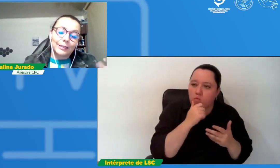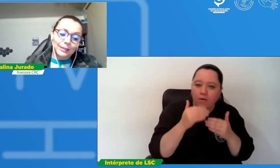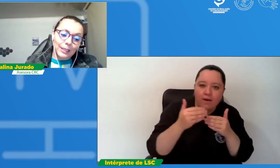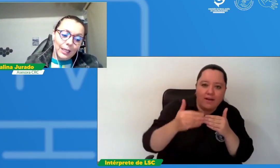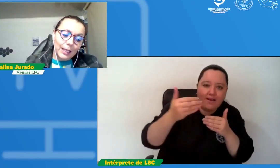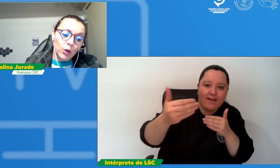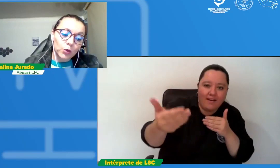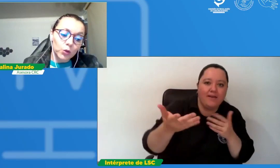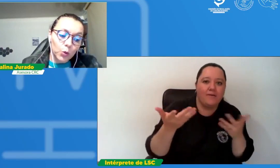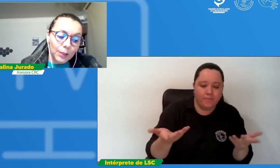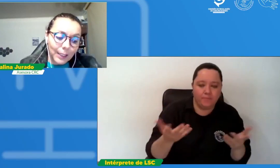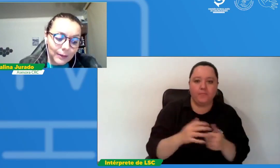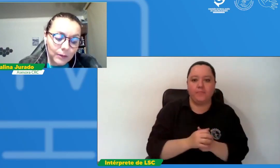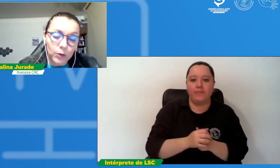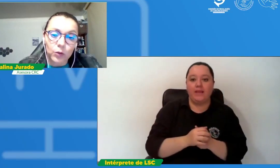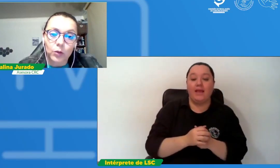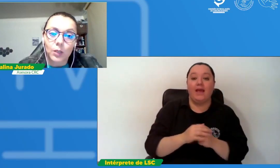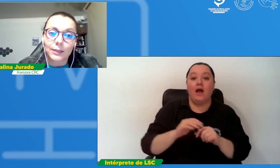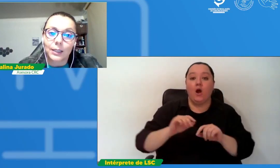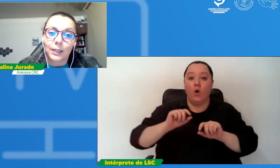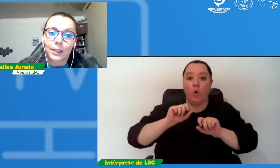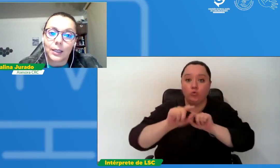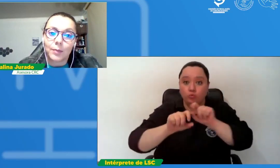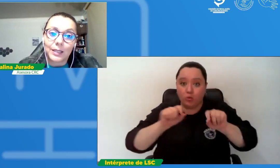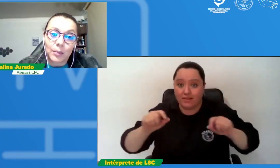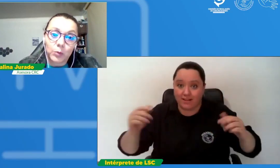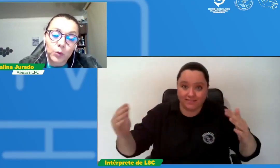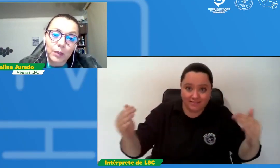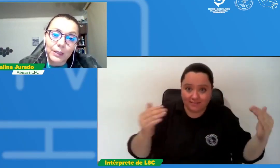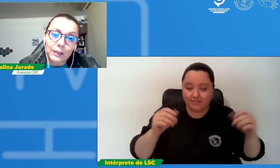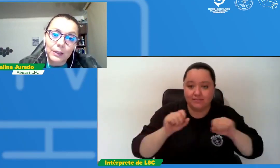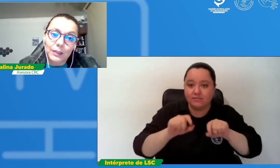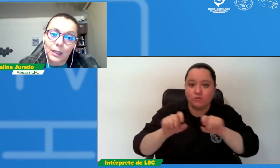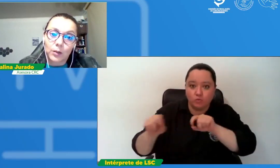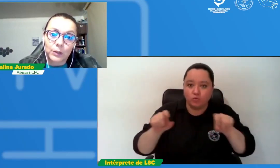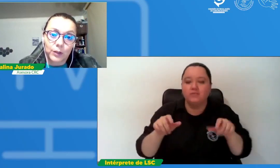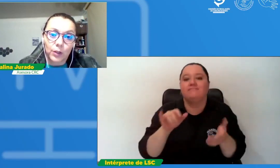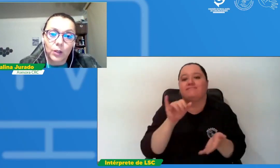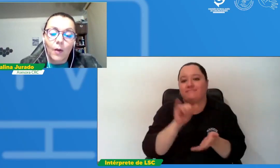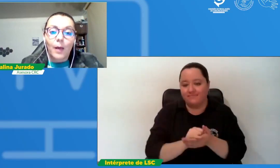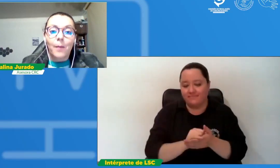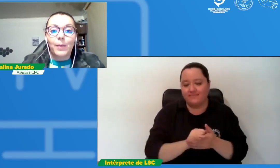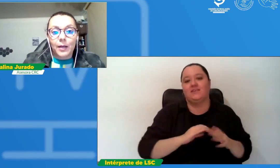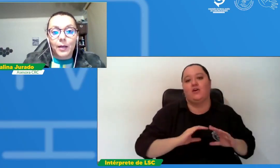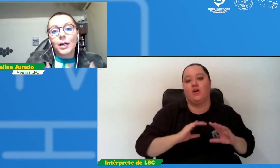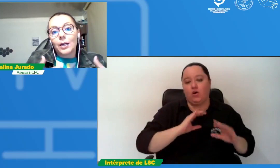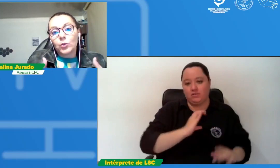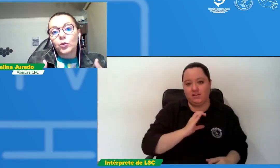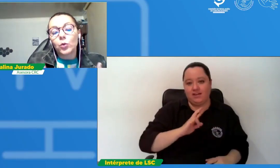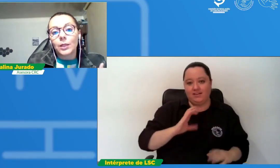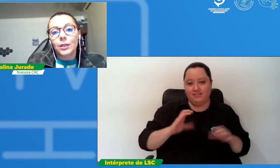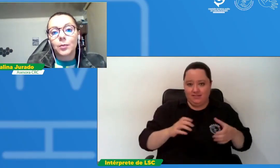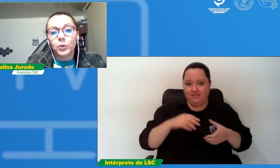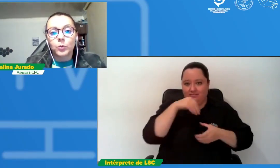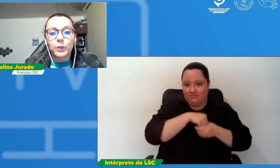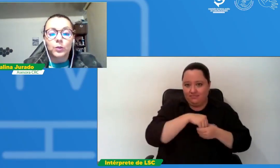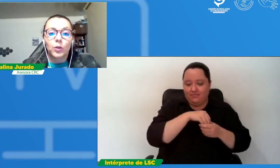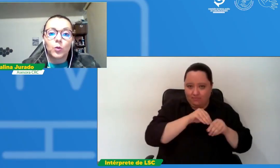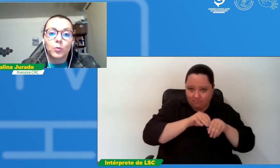consultas nosotros las emitiremos justamente desde la comisión pero cada consulta tiene por supuesto un